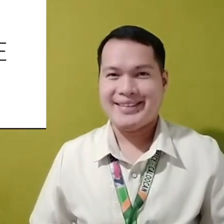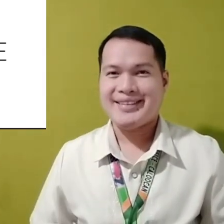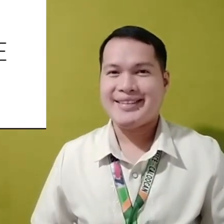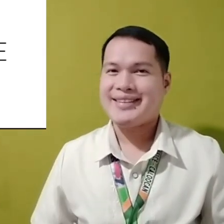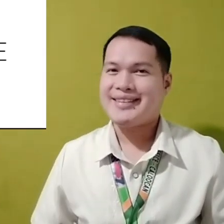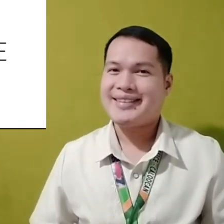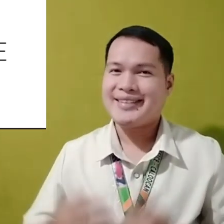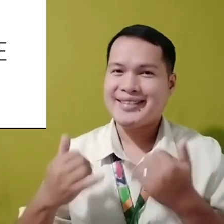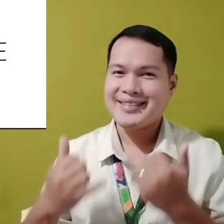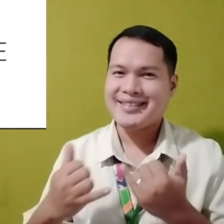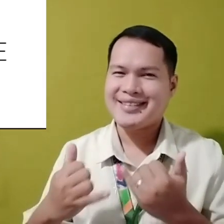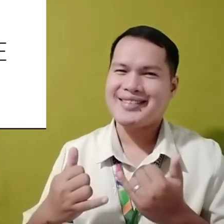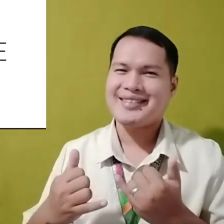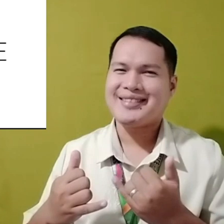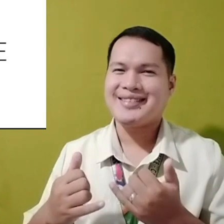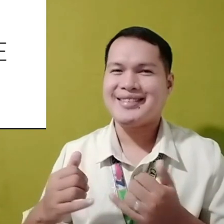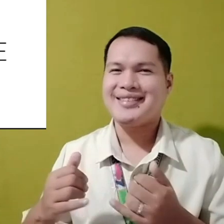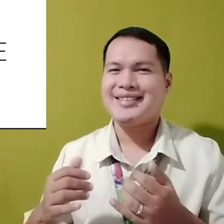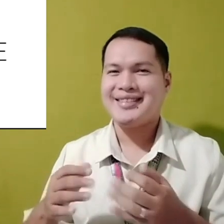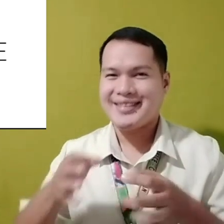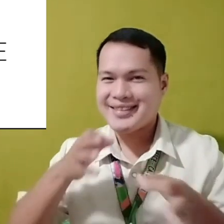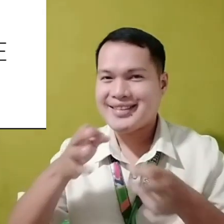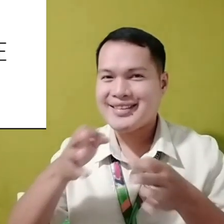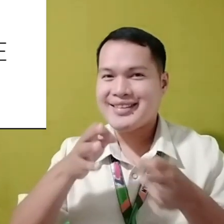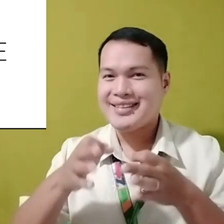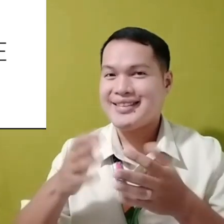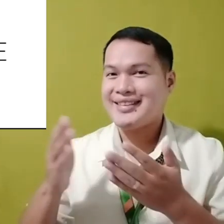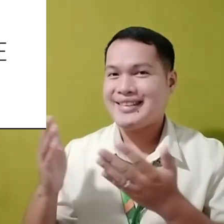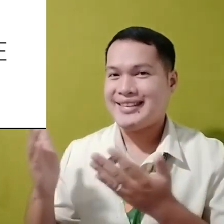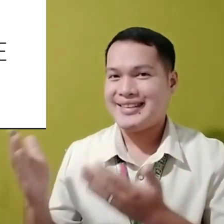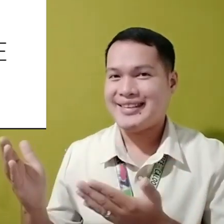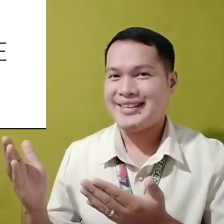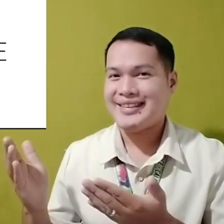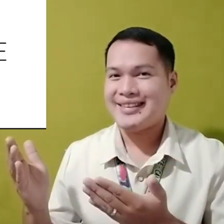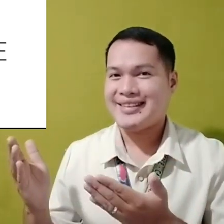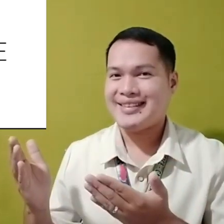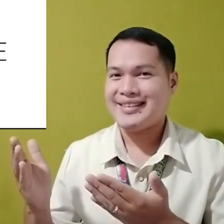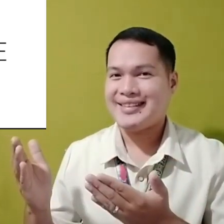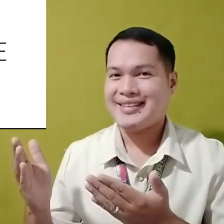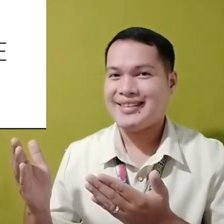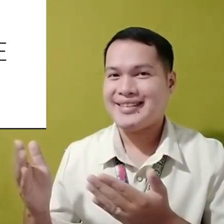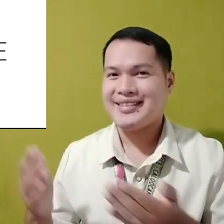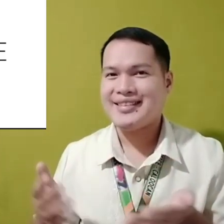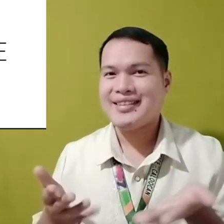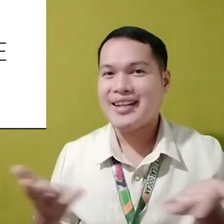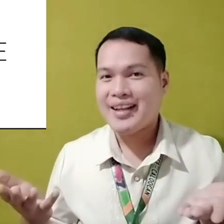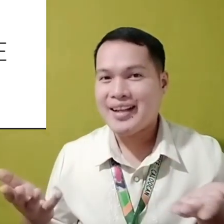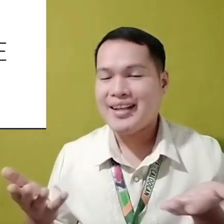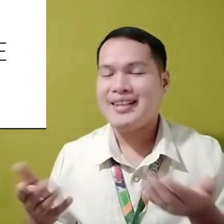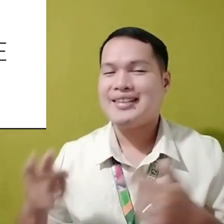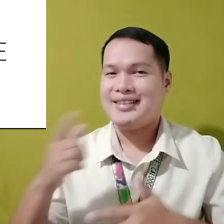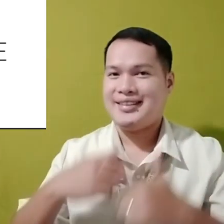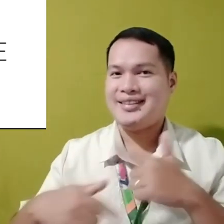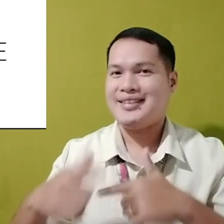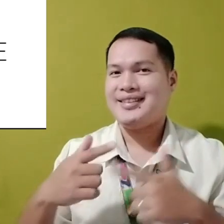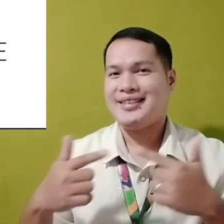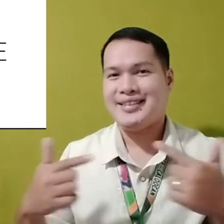Ngayon, mapaliwanag natin ang Little Spear in Sign Language